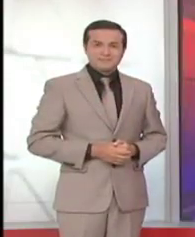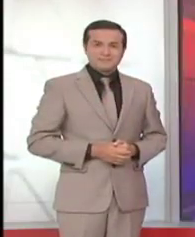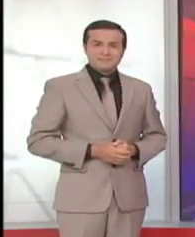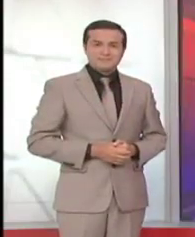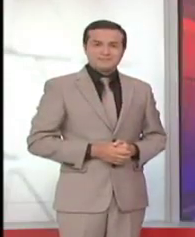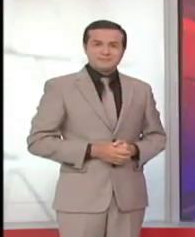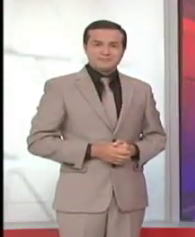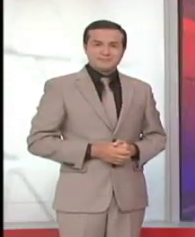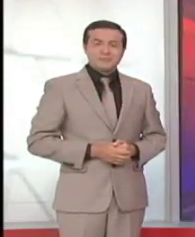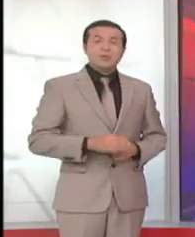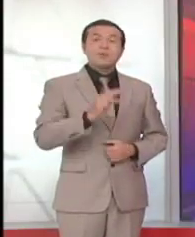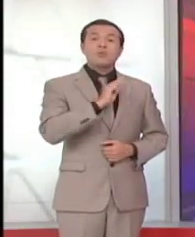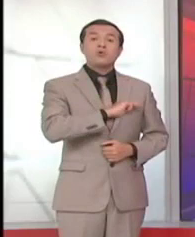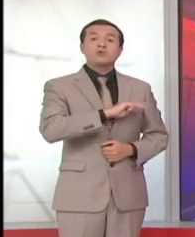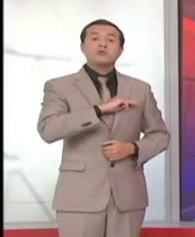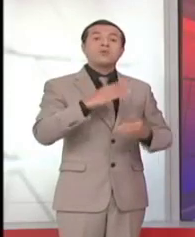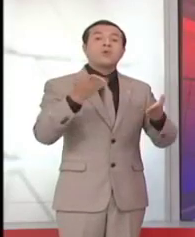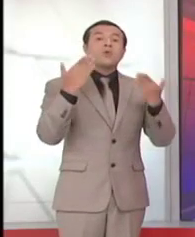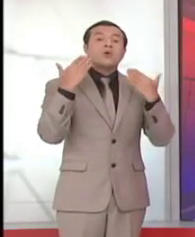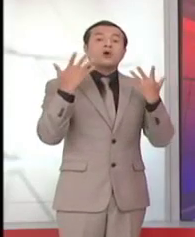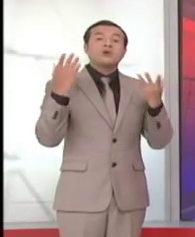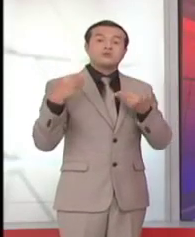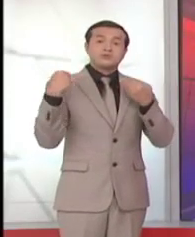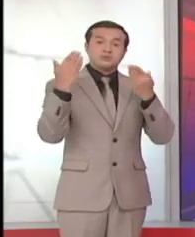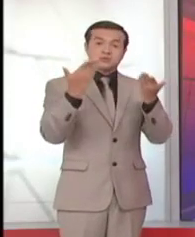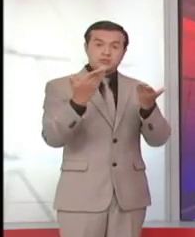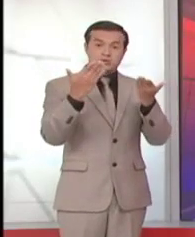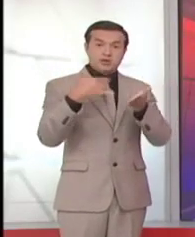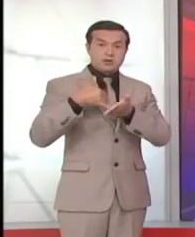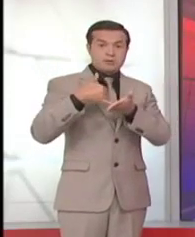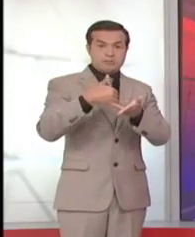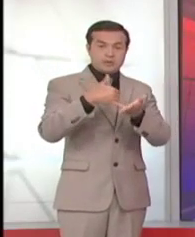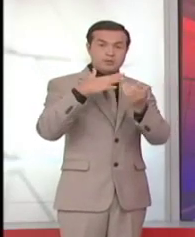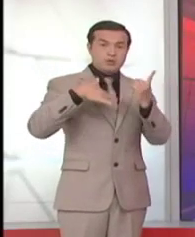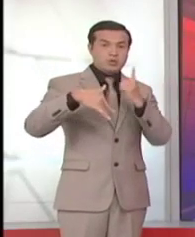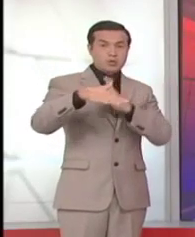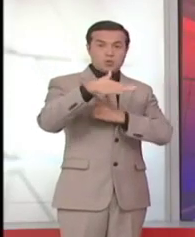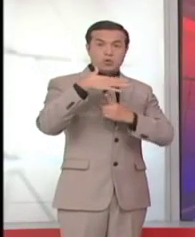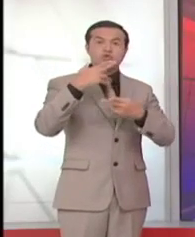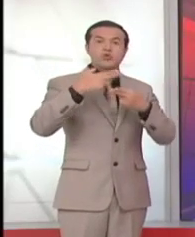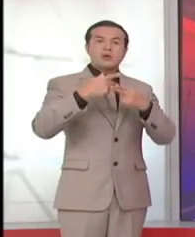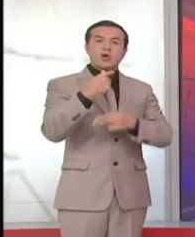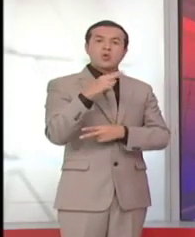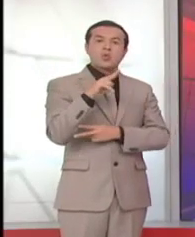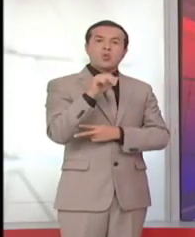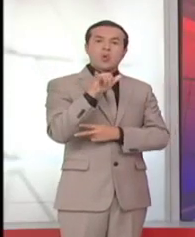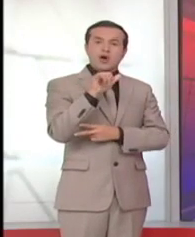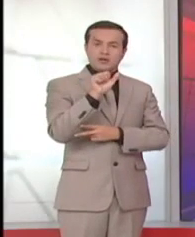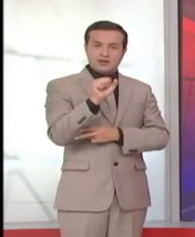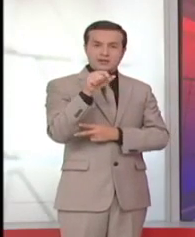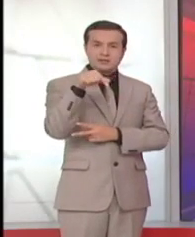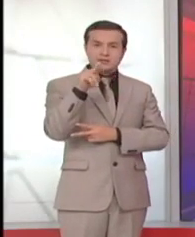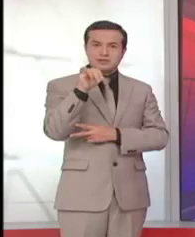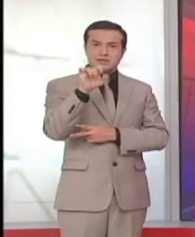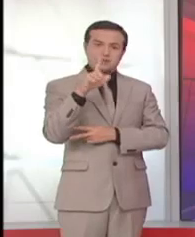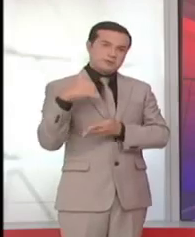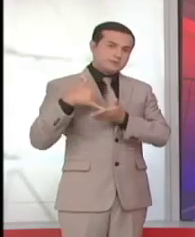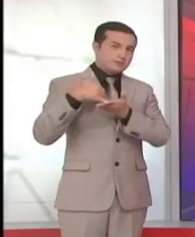El municipio de Guayaquil realizó la entrega al galardón ambiental Guayas y Quil y el reconocimiento al mérito ambiental Eduardo Aspiasu